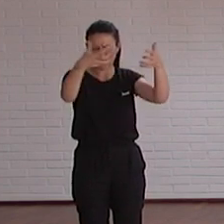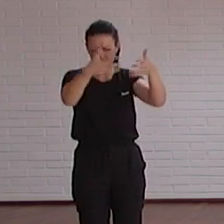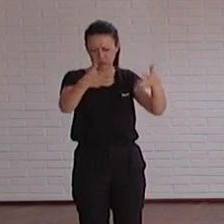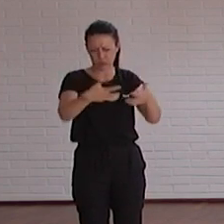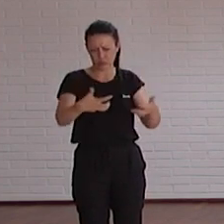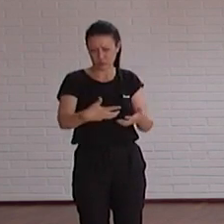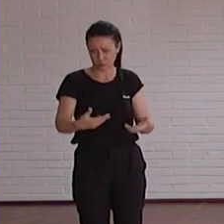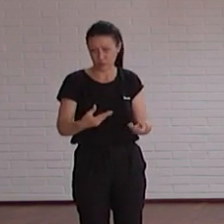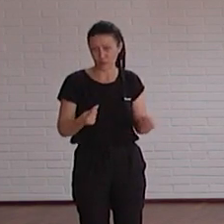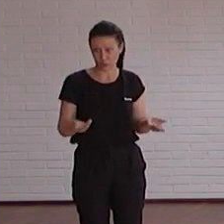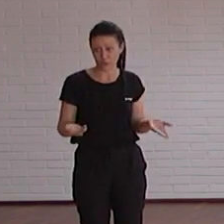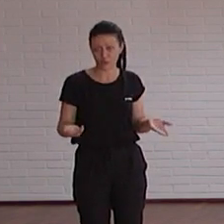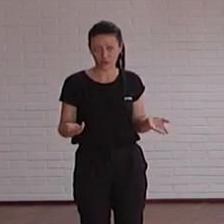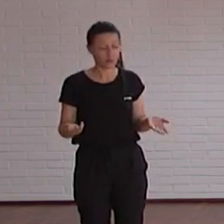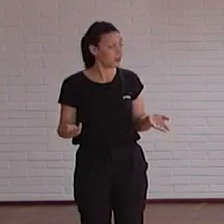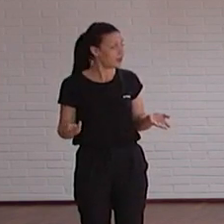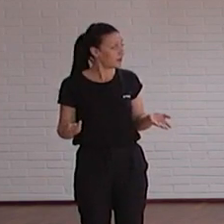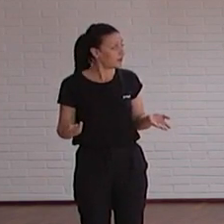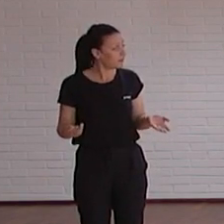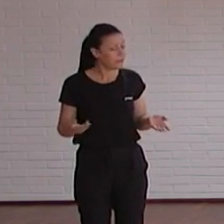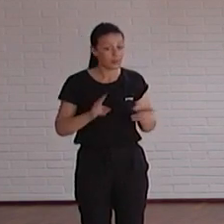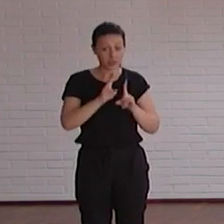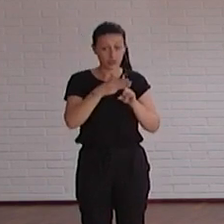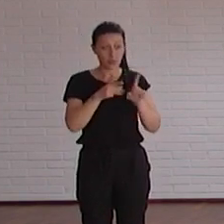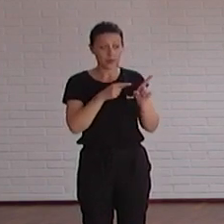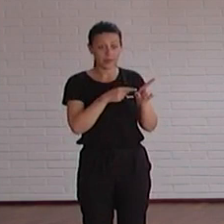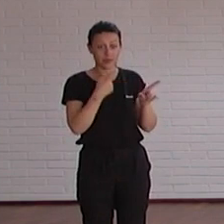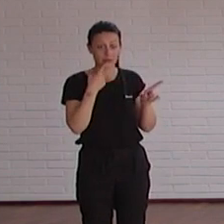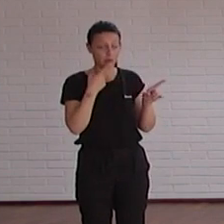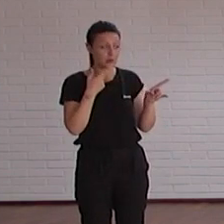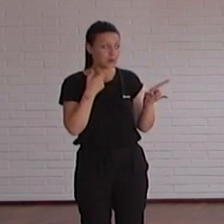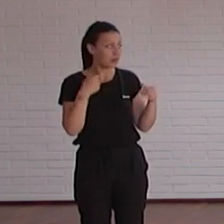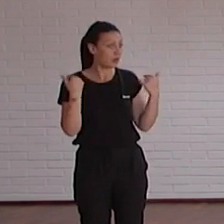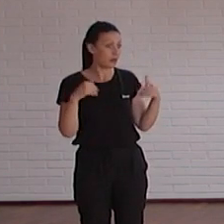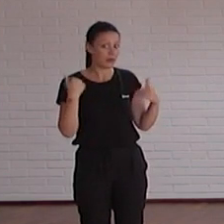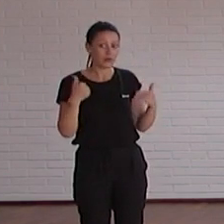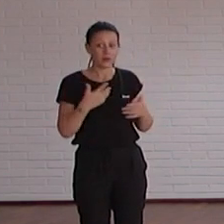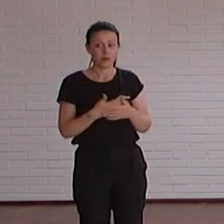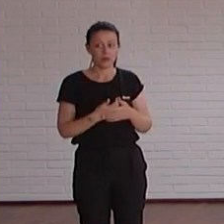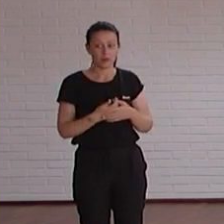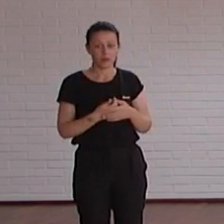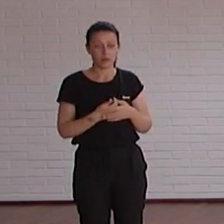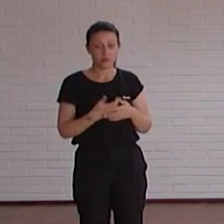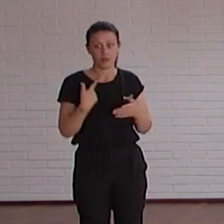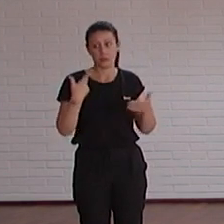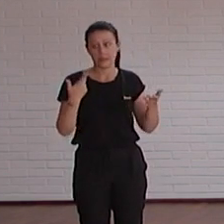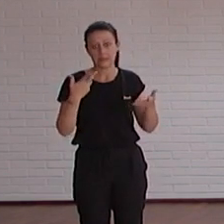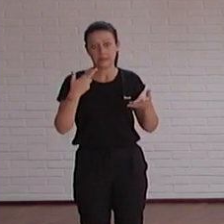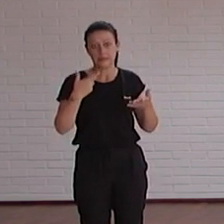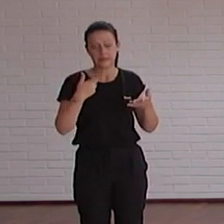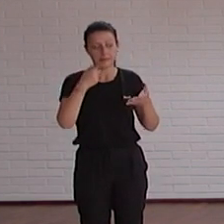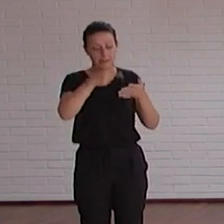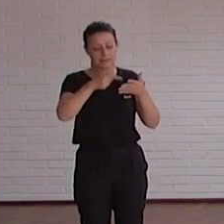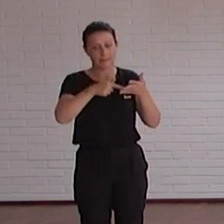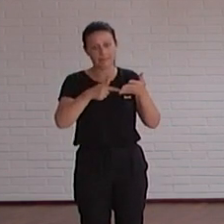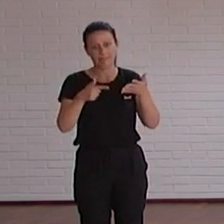nos lo dicen muchísimo claro cuando le dejamos a alguien que escribe en una página web es su momento de gloria y hace escribe todo lo que puede seguido además pero